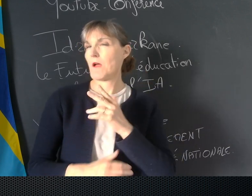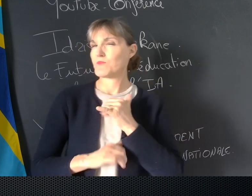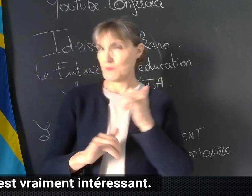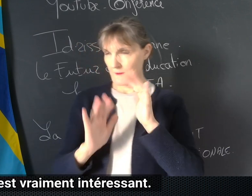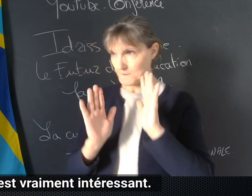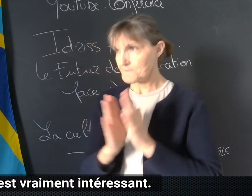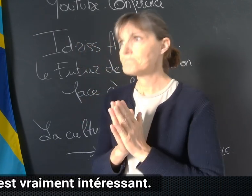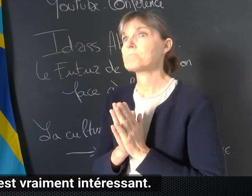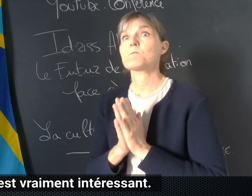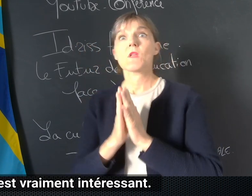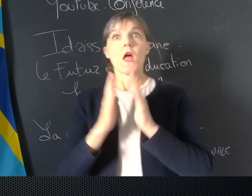c'est vraiment intéressant.